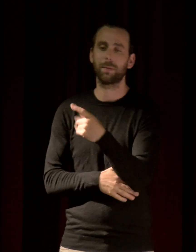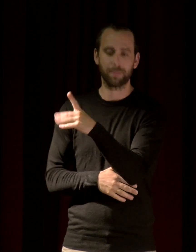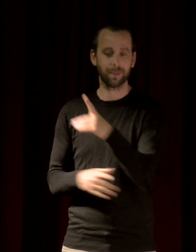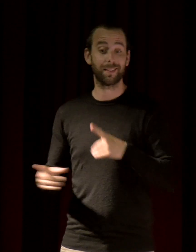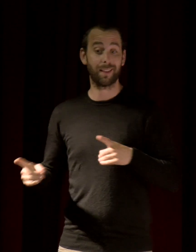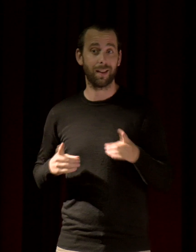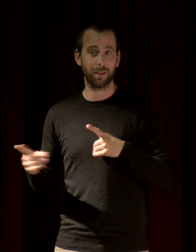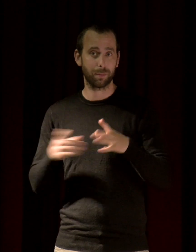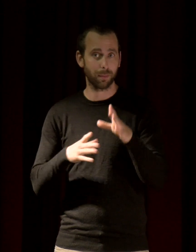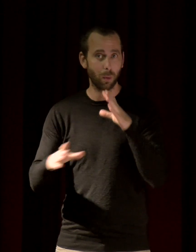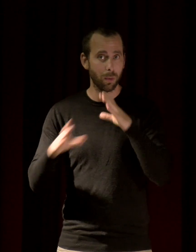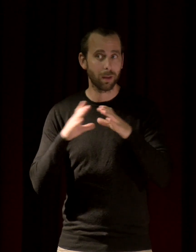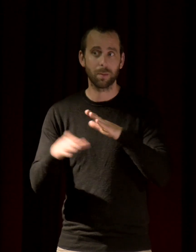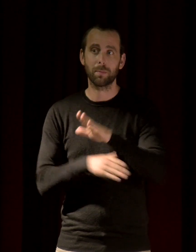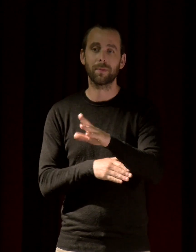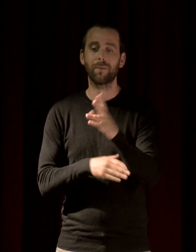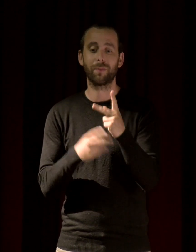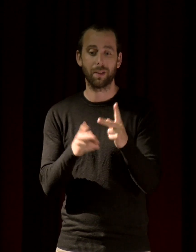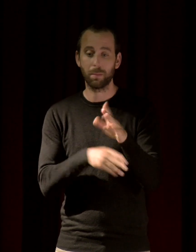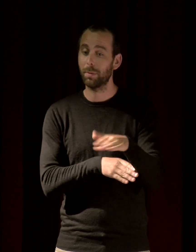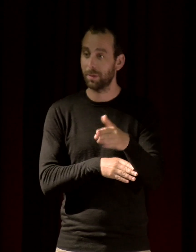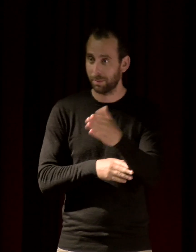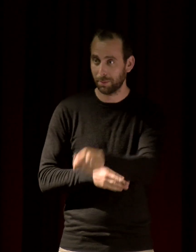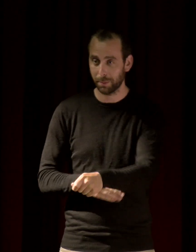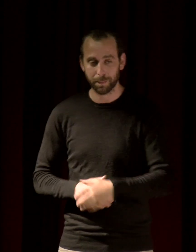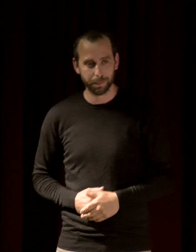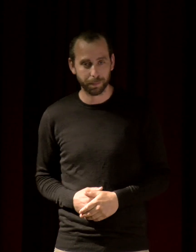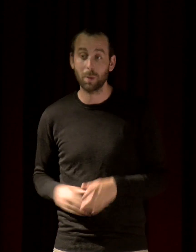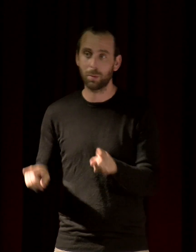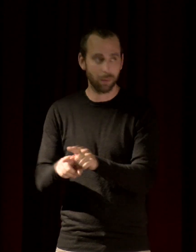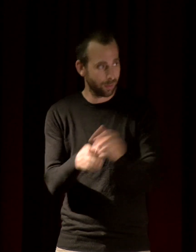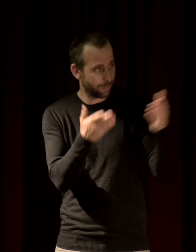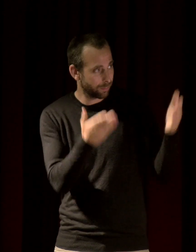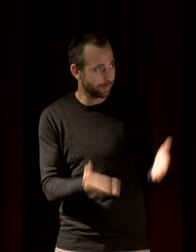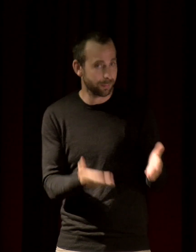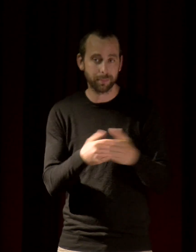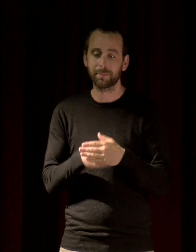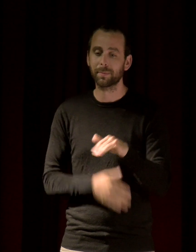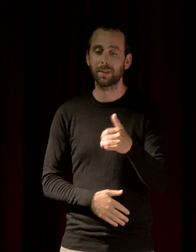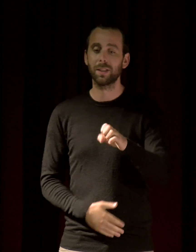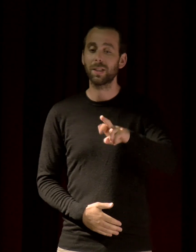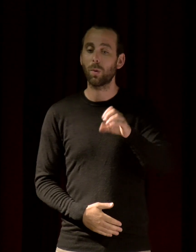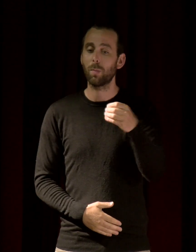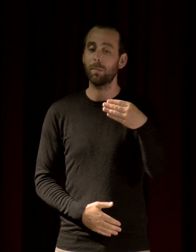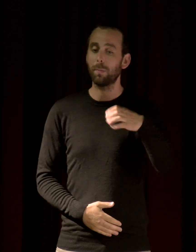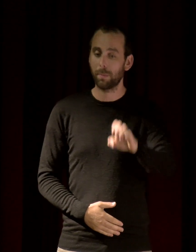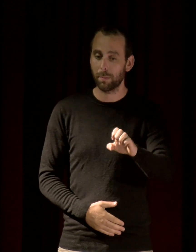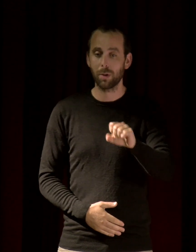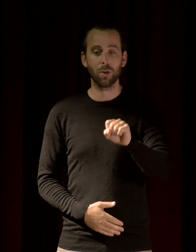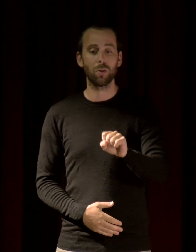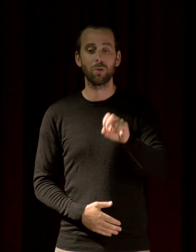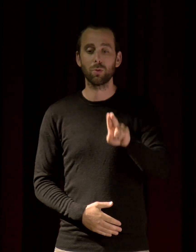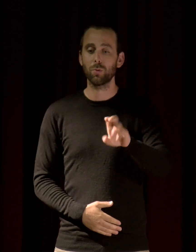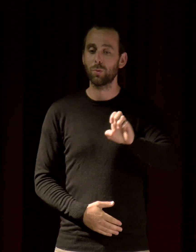communication de la ville de Montpellier. Et puis vous évidemment Jérôme Sueur, merci beaucoup d'avoir accepté de clore